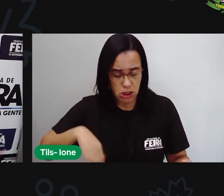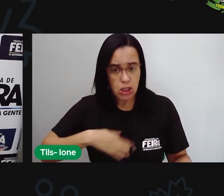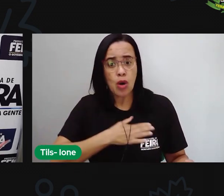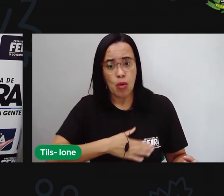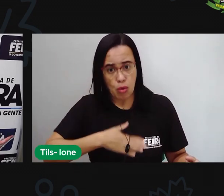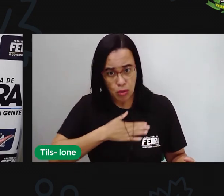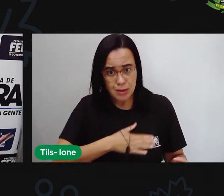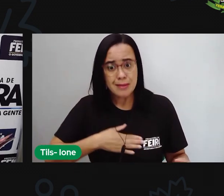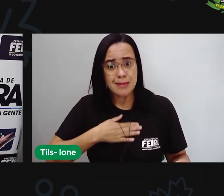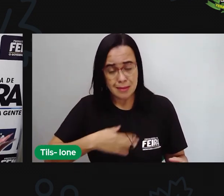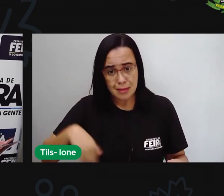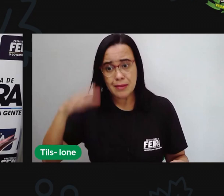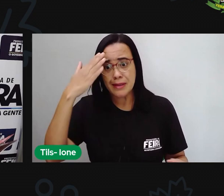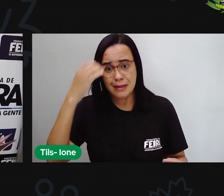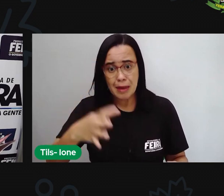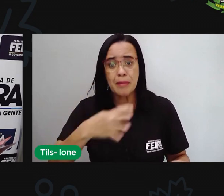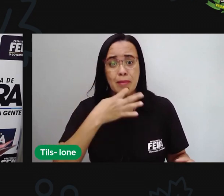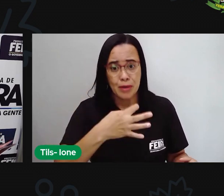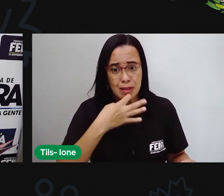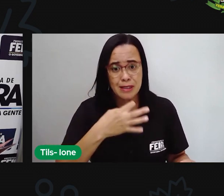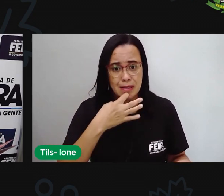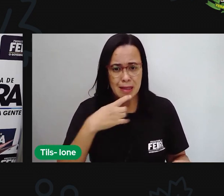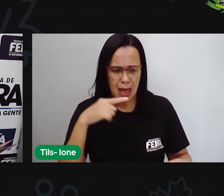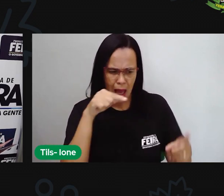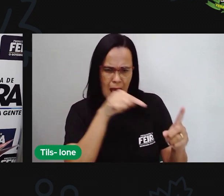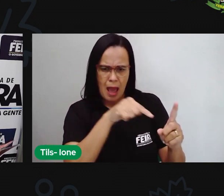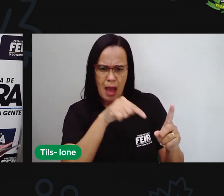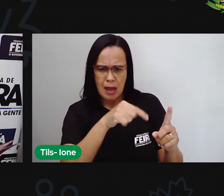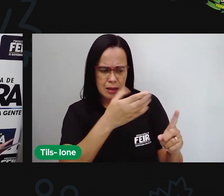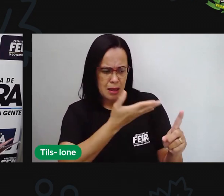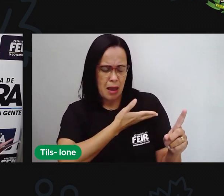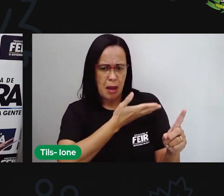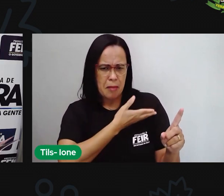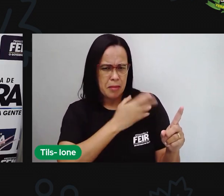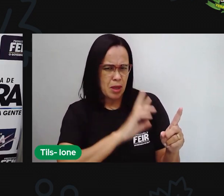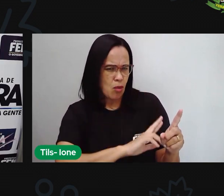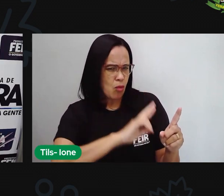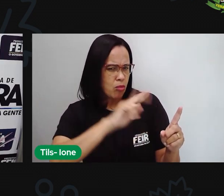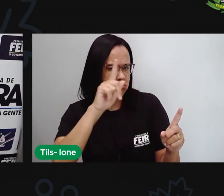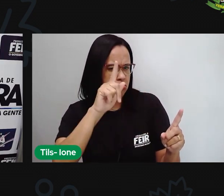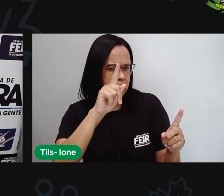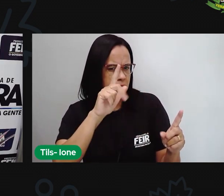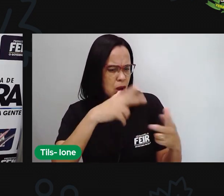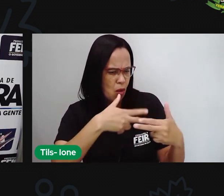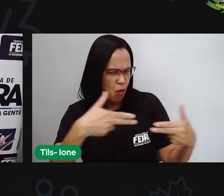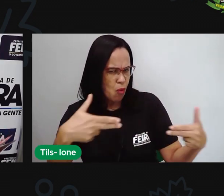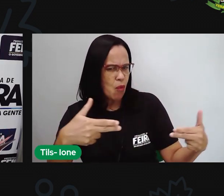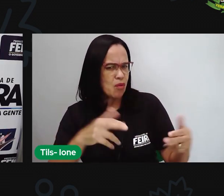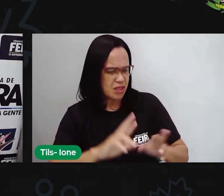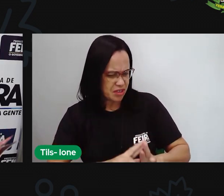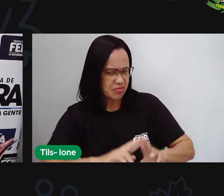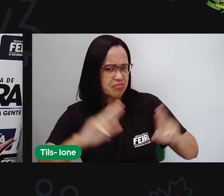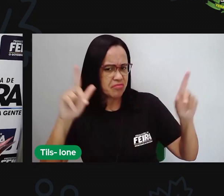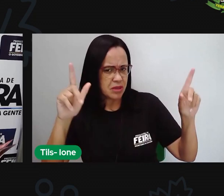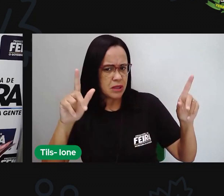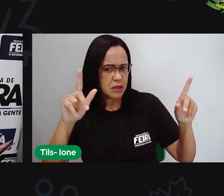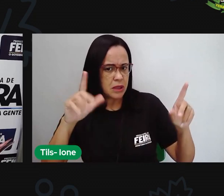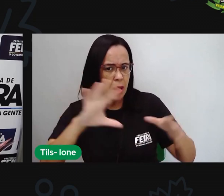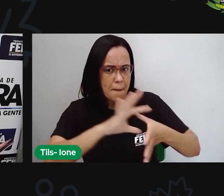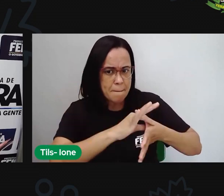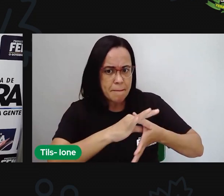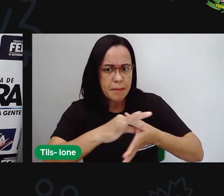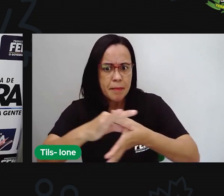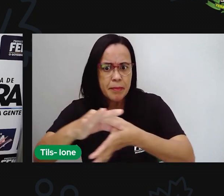de explorar. Mas aquele amigo diferente começou a fazer coisas estranhas, levou a menina a